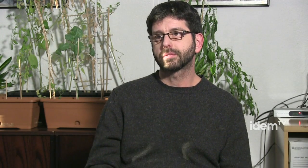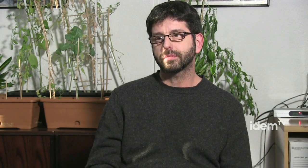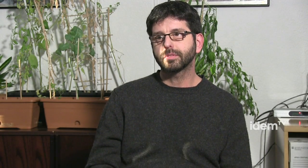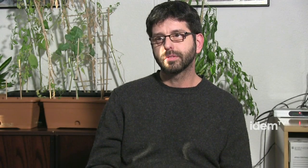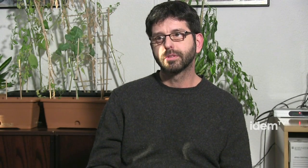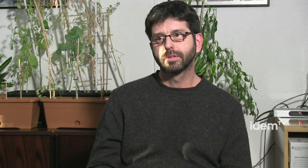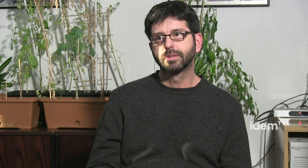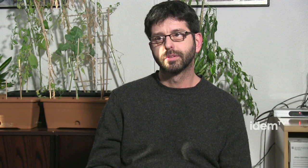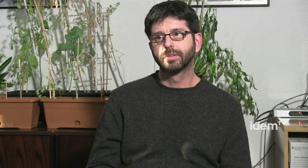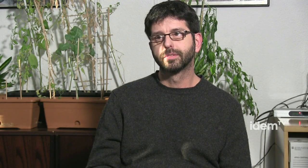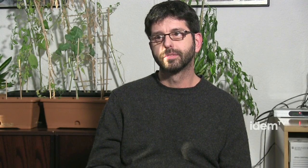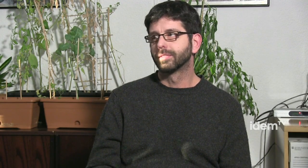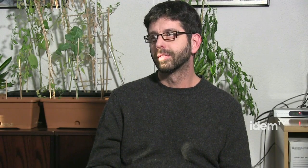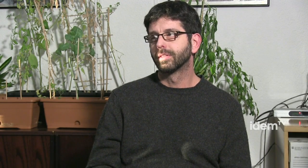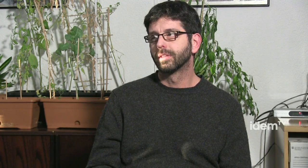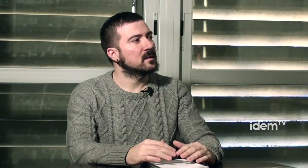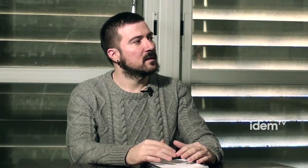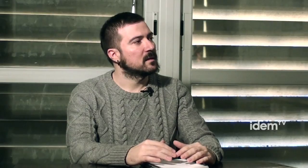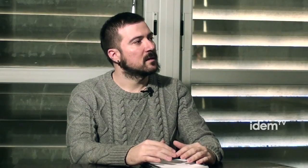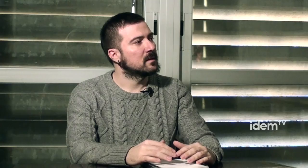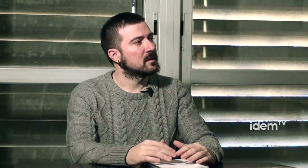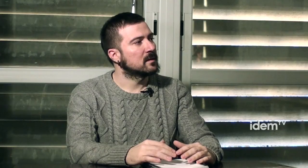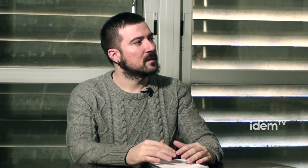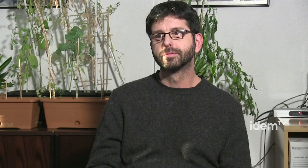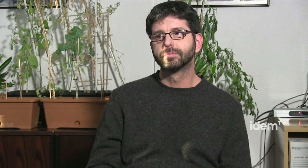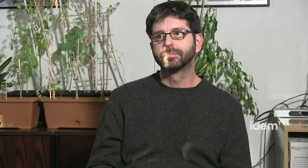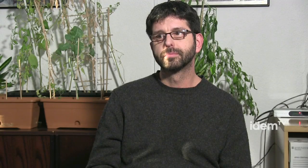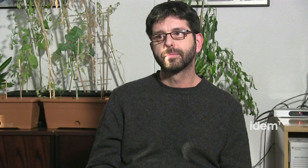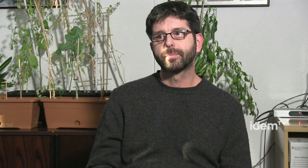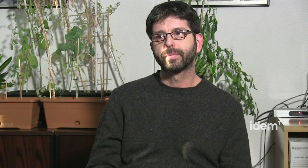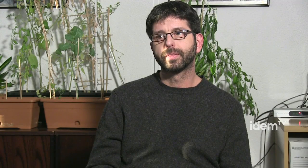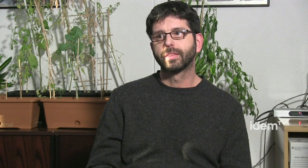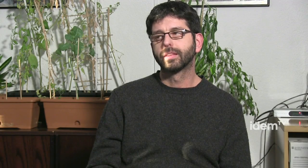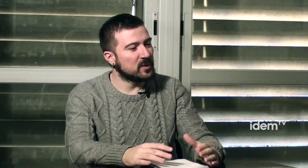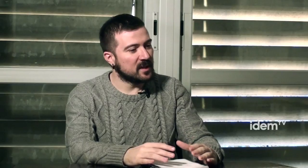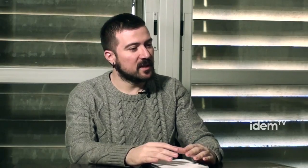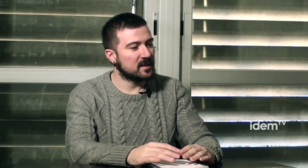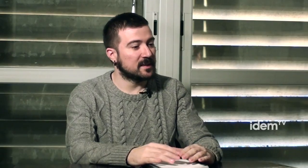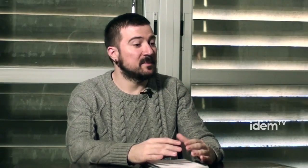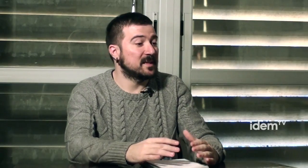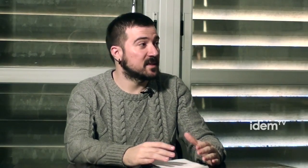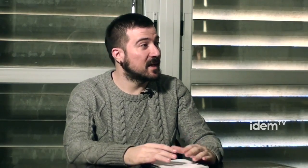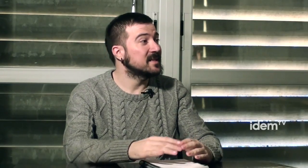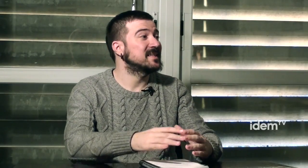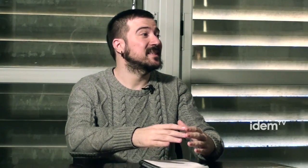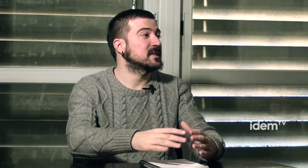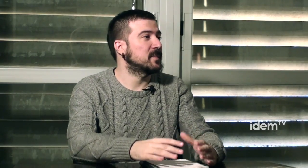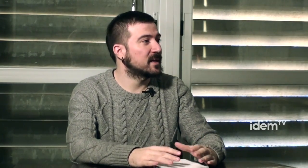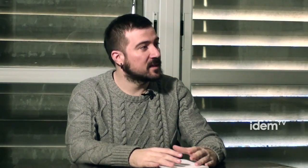engegar-ho realment. I vam començar a participar moltes persones sordes. Quin tipus d'activitats es realitzen? què es parlen